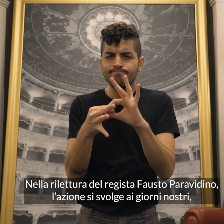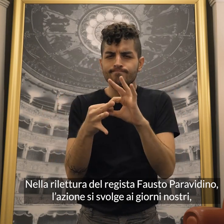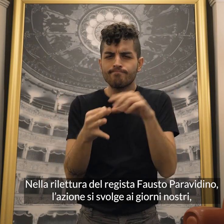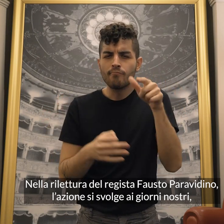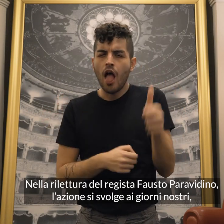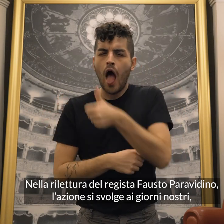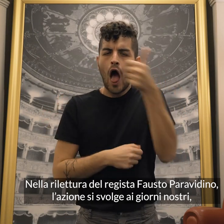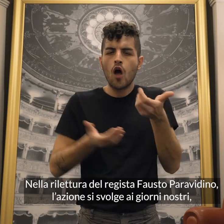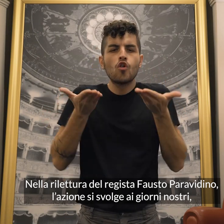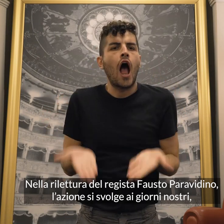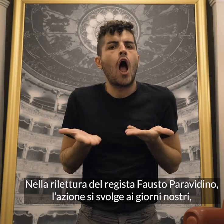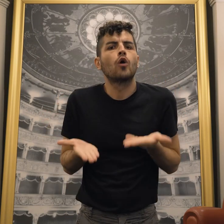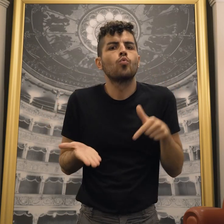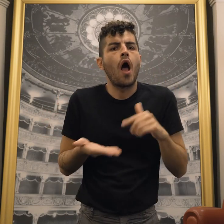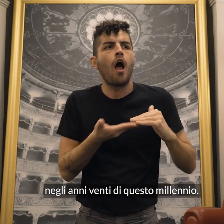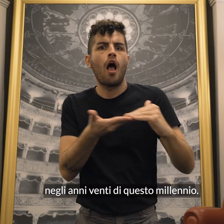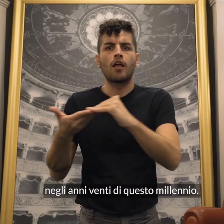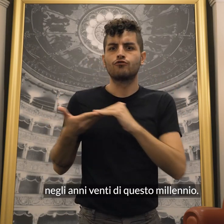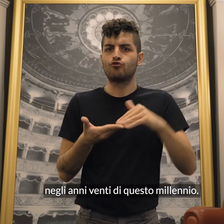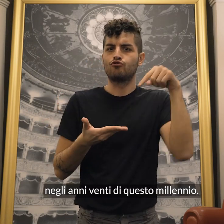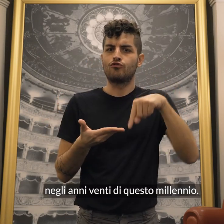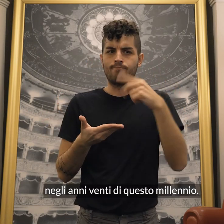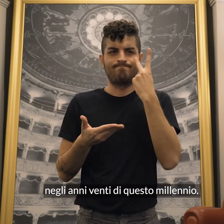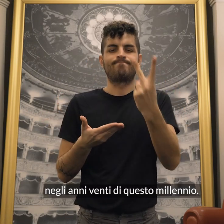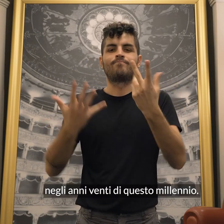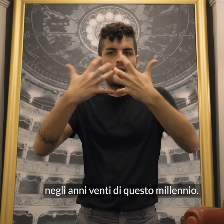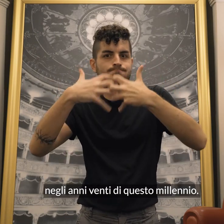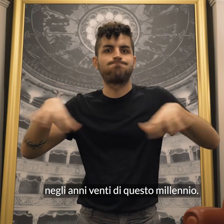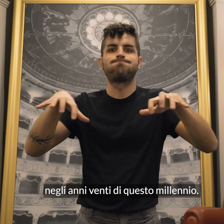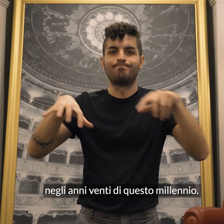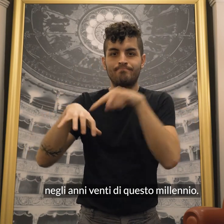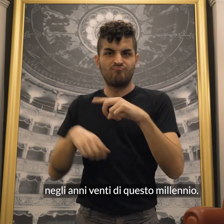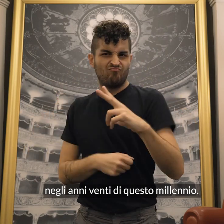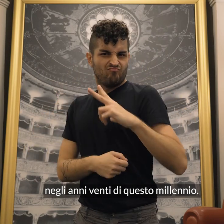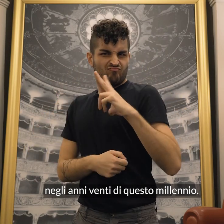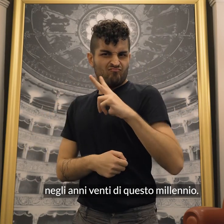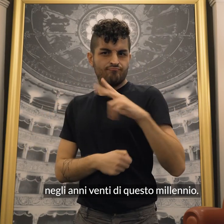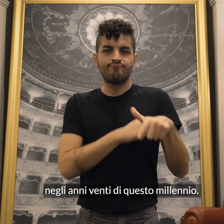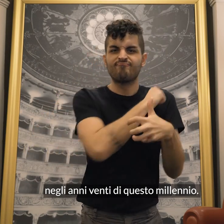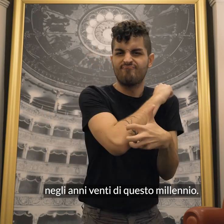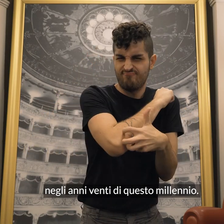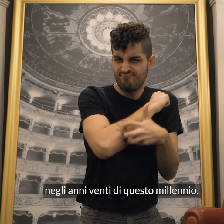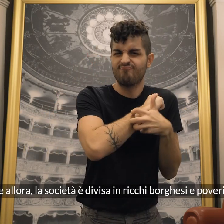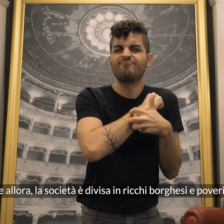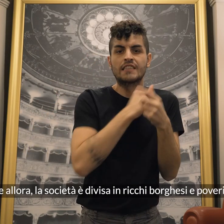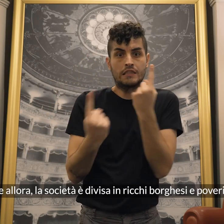ai giorni nostri, negli anni venti di questo millennio. Come allora,